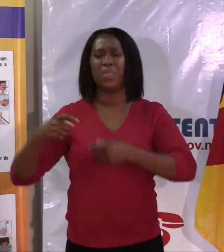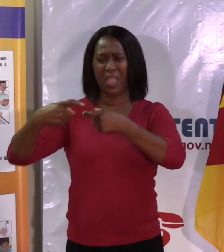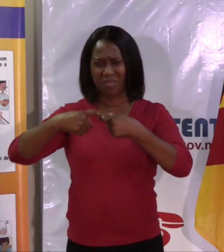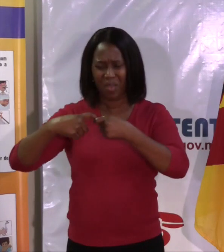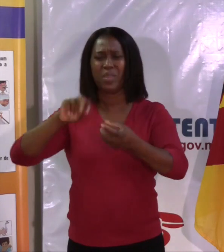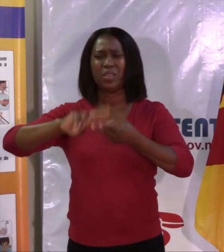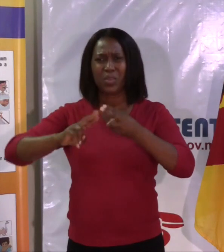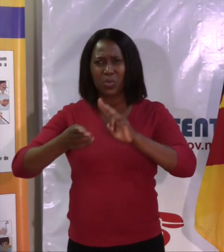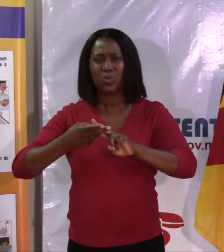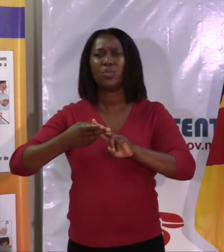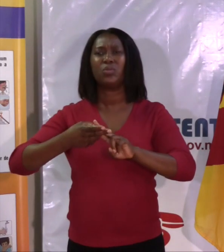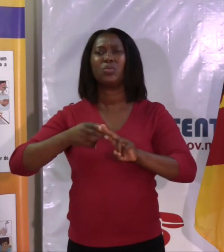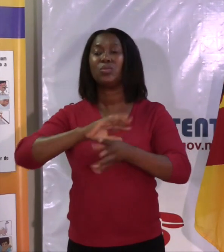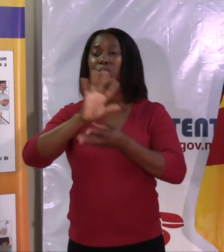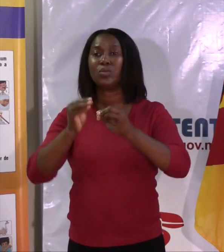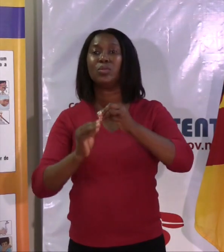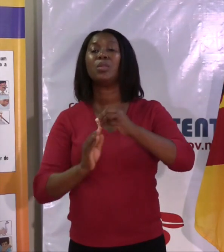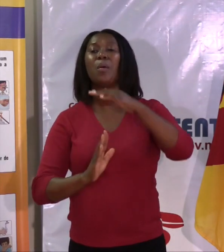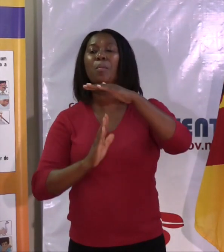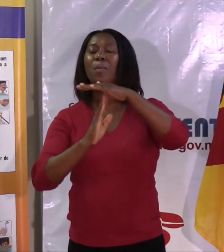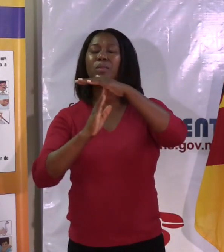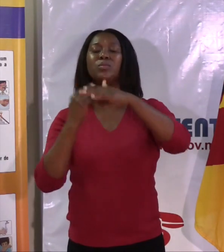não podem ceder mais do que 50 pessoas.